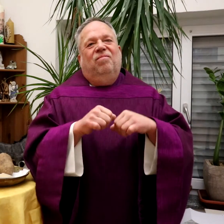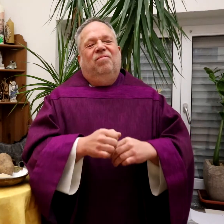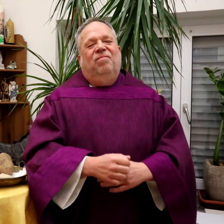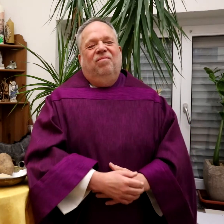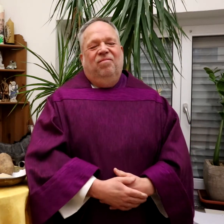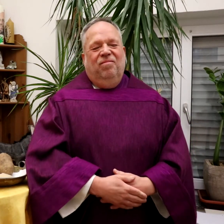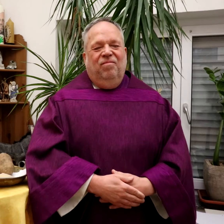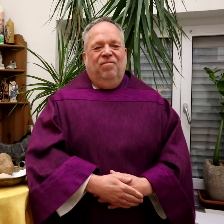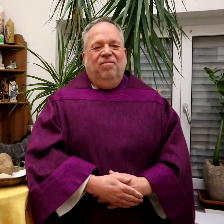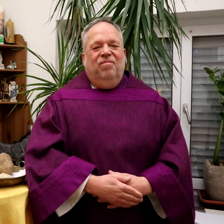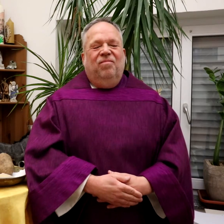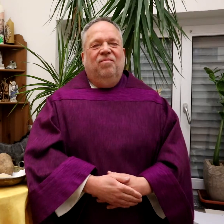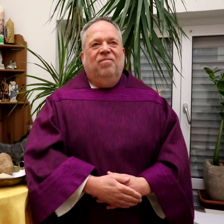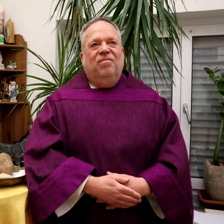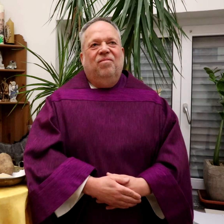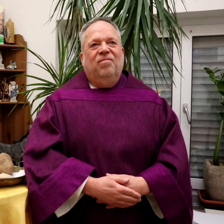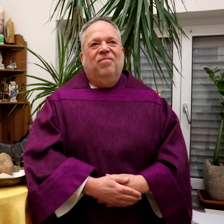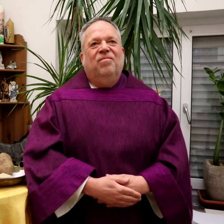Dann geht es gerecht.